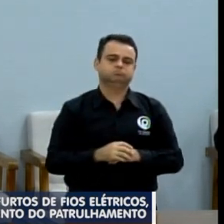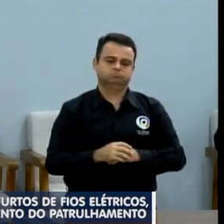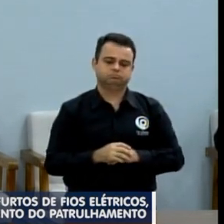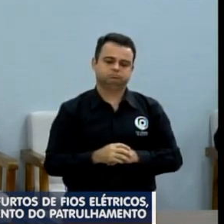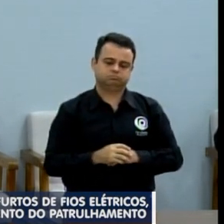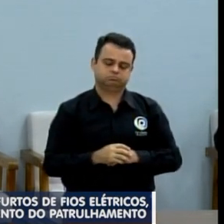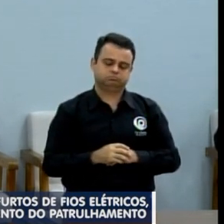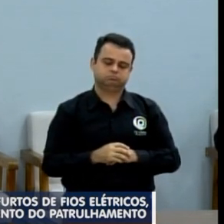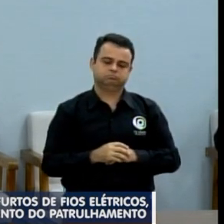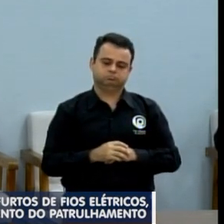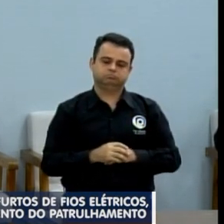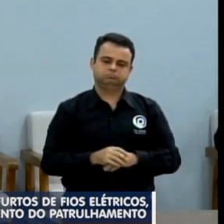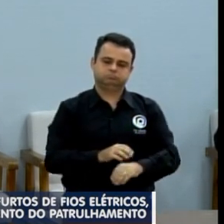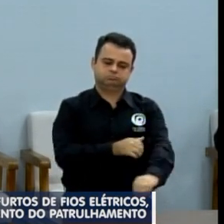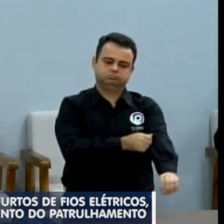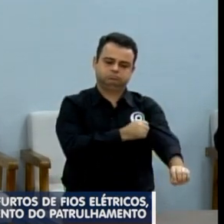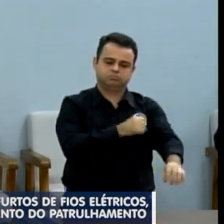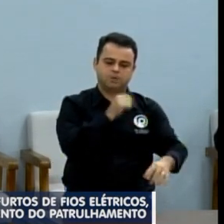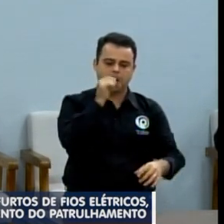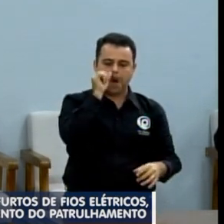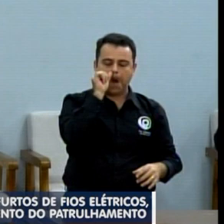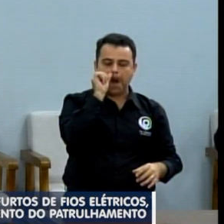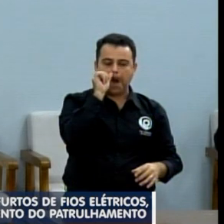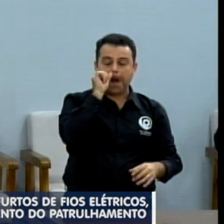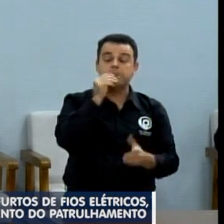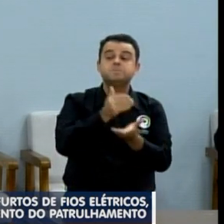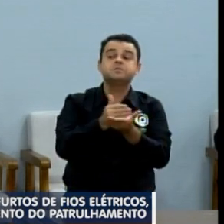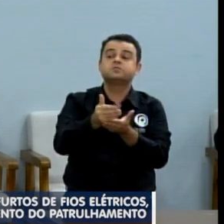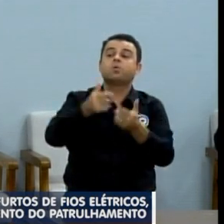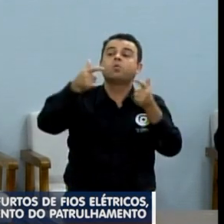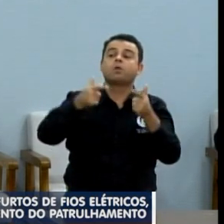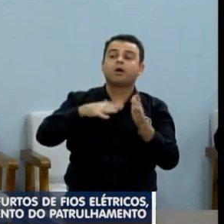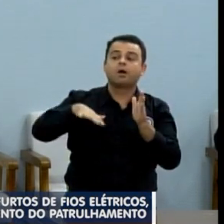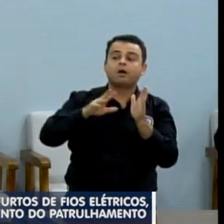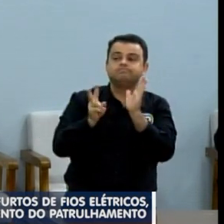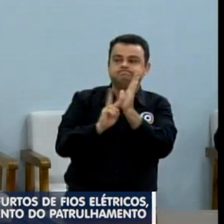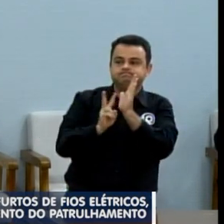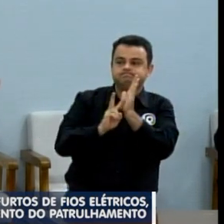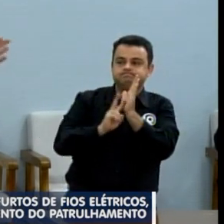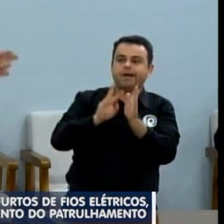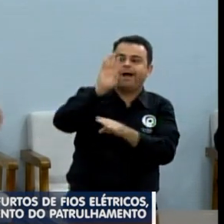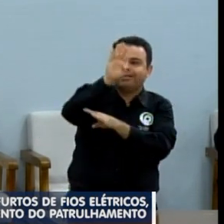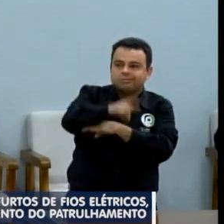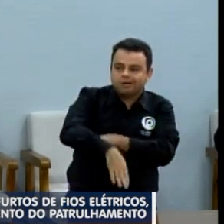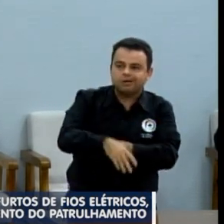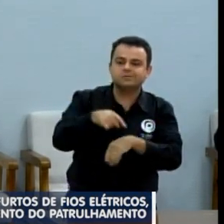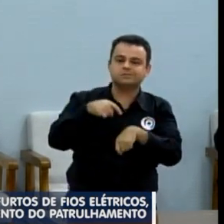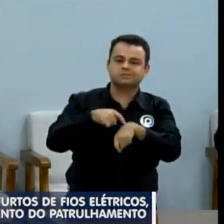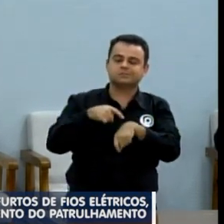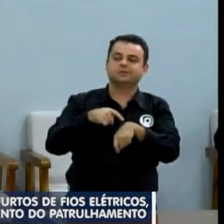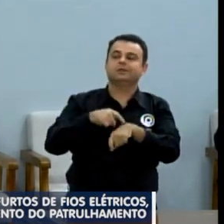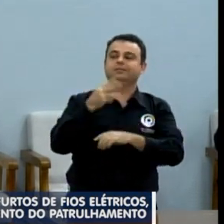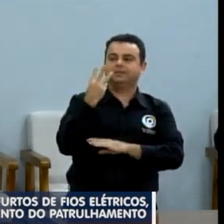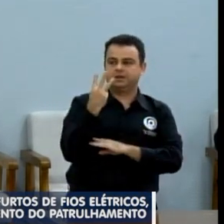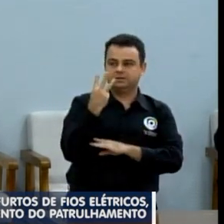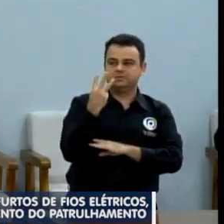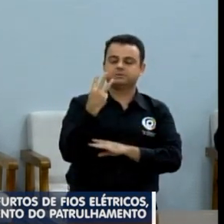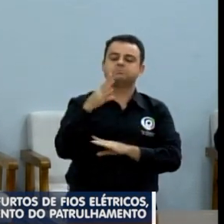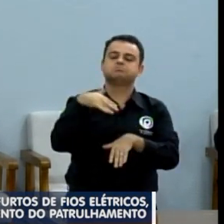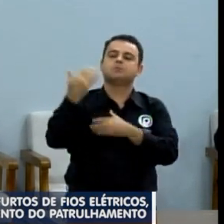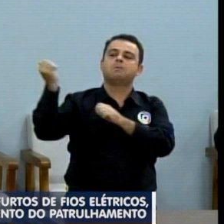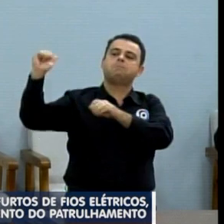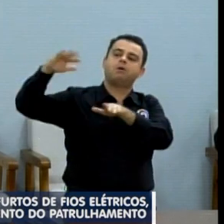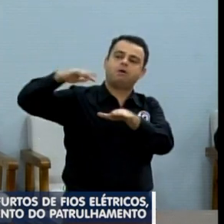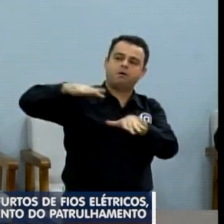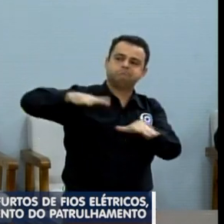nome de Jesus, através dessa marcha, que vai sair ali da Curva da Galinha, às 15 horas, e vai seguir ao recinto, e depois, a